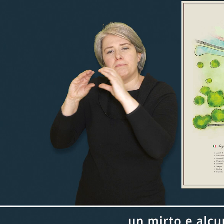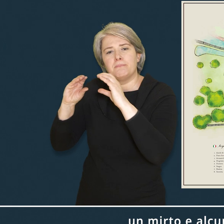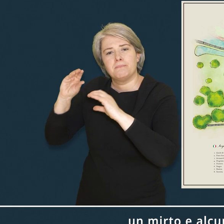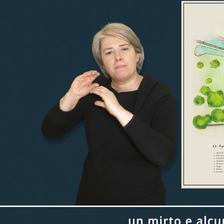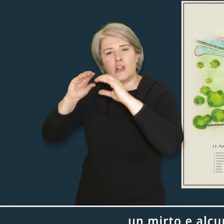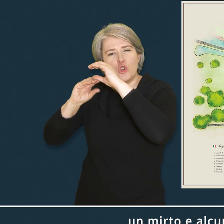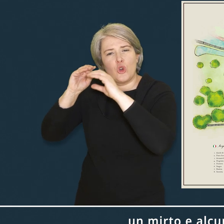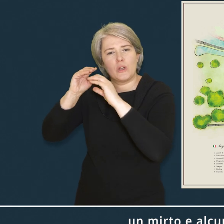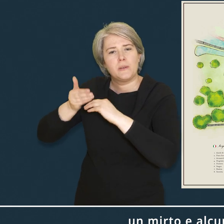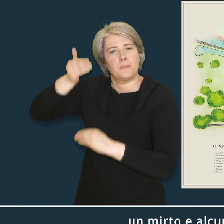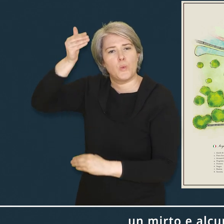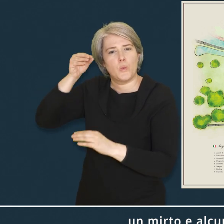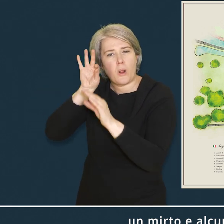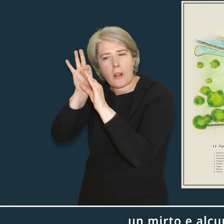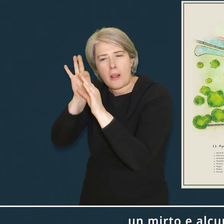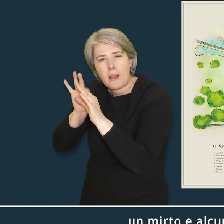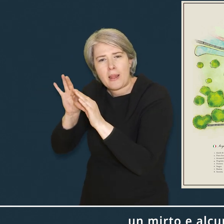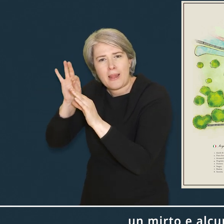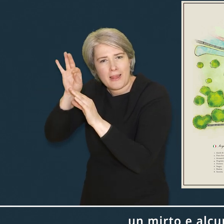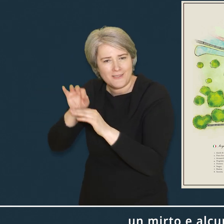Grazie